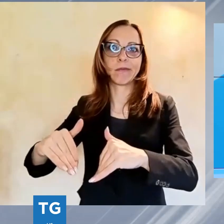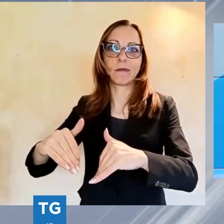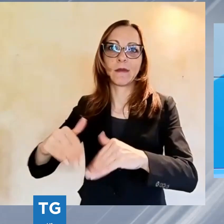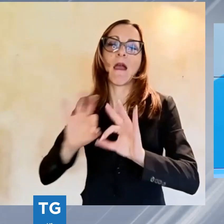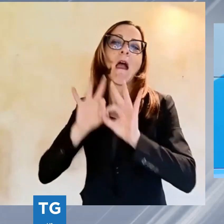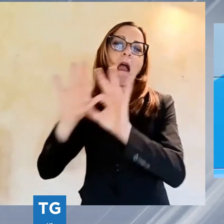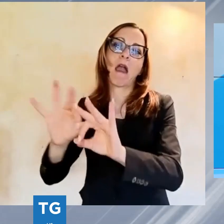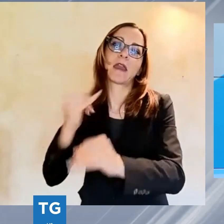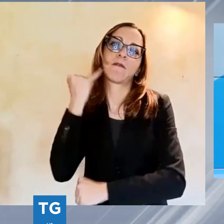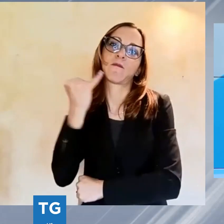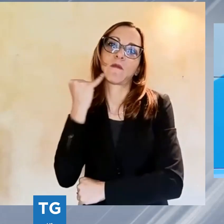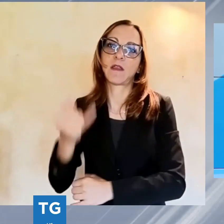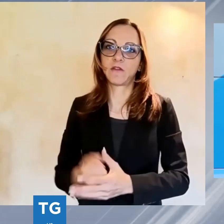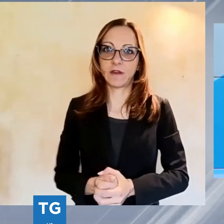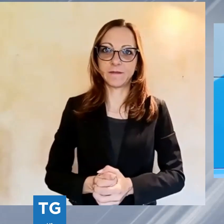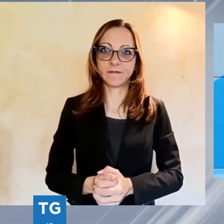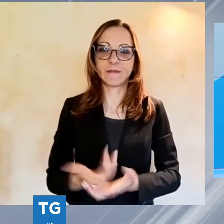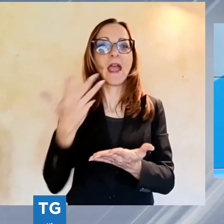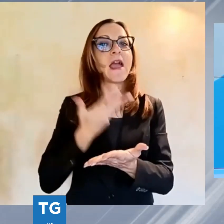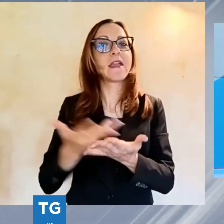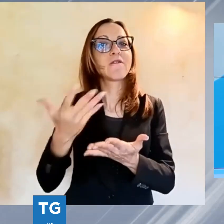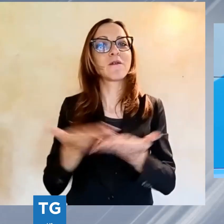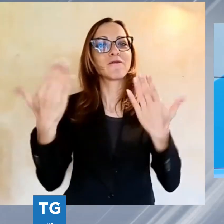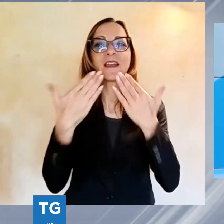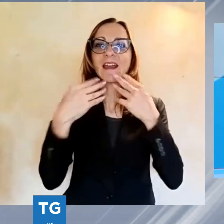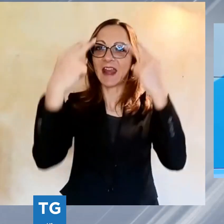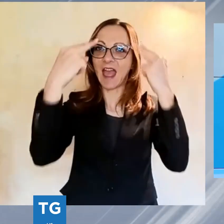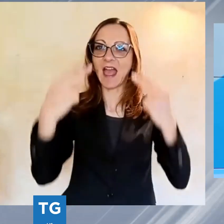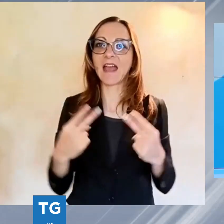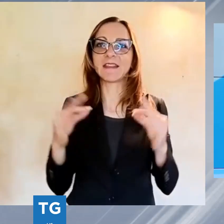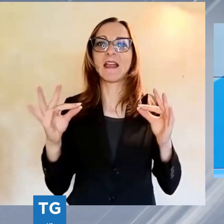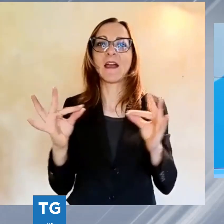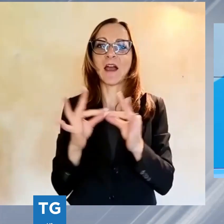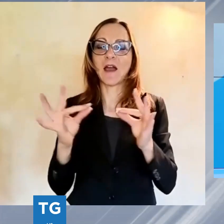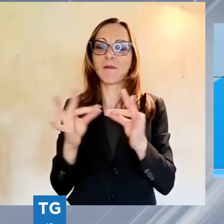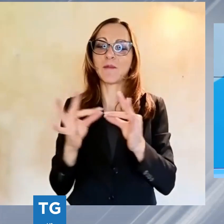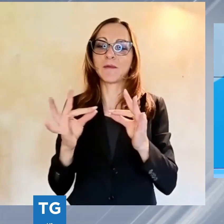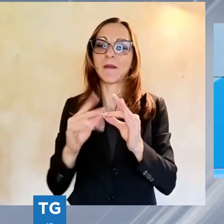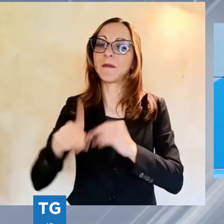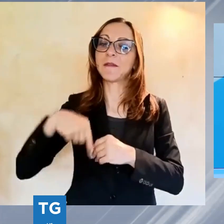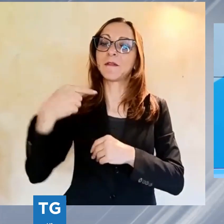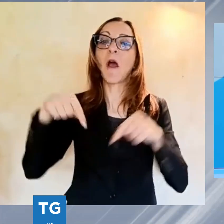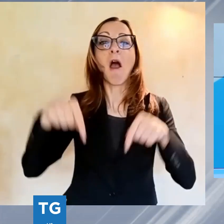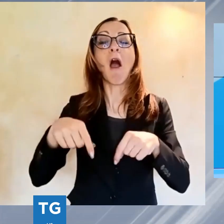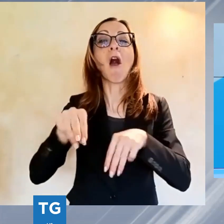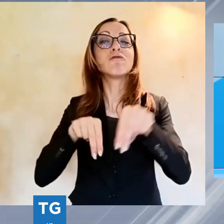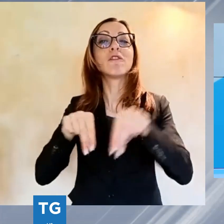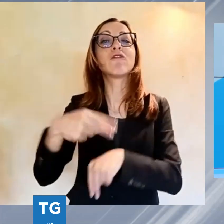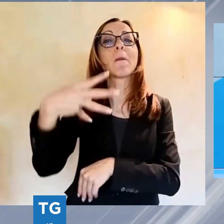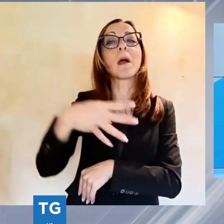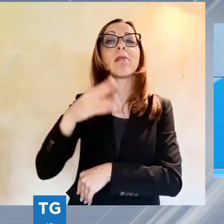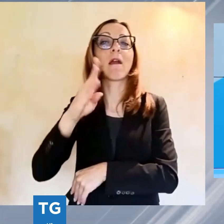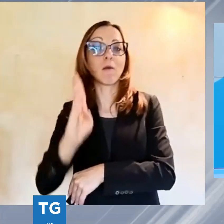È tutto per questa edizione, ringrazio Matteo Bertuccelli in regia e lascio la linea a Guido